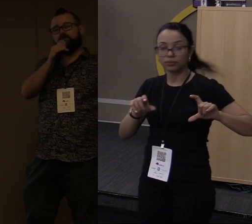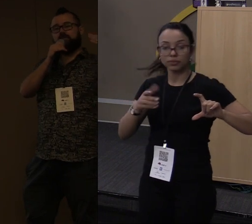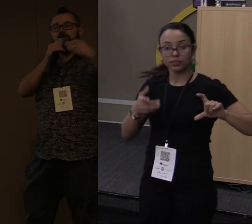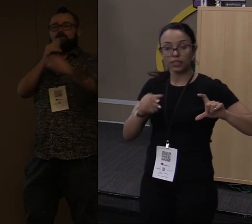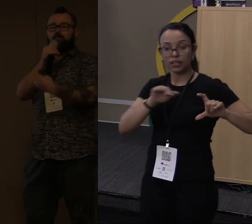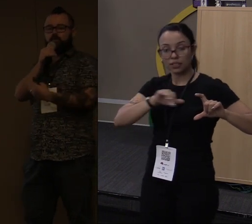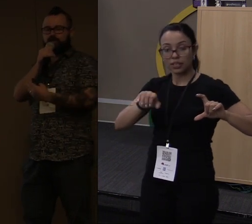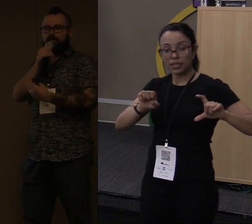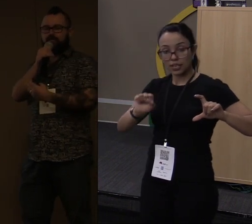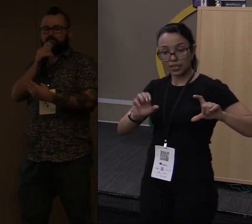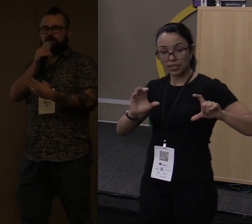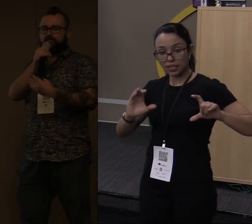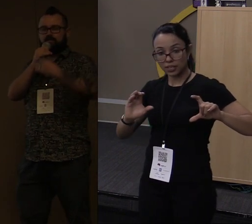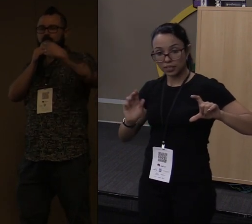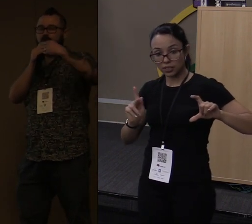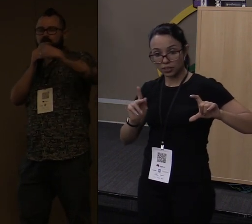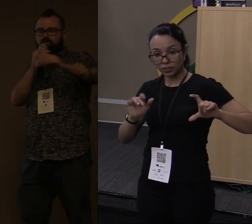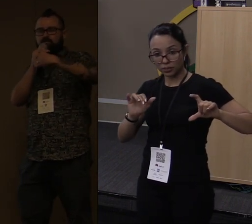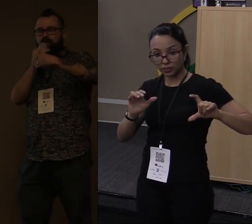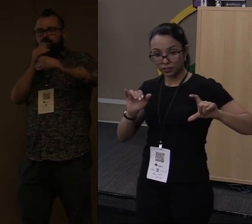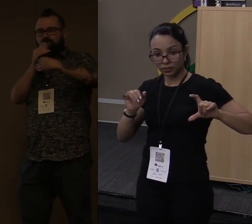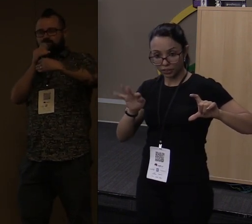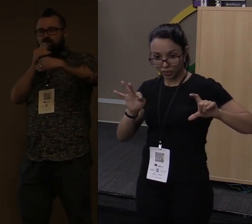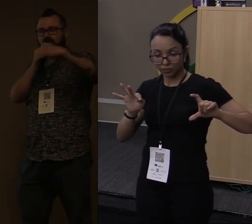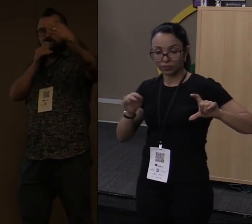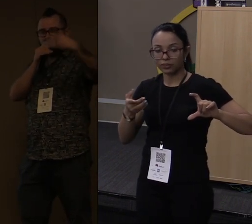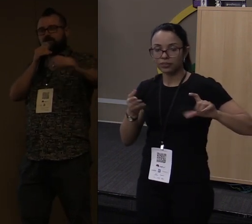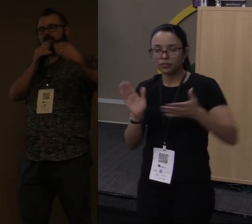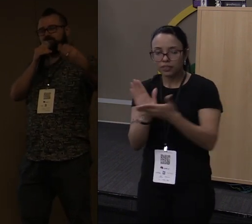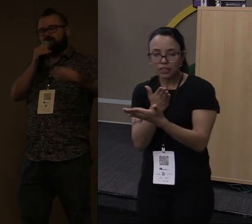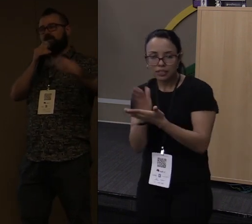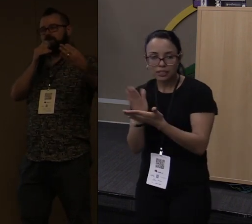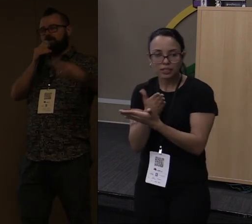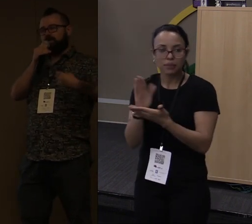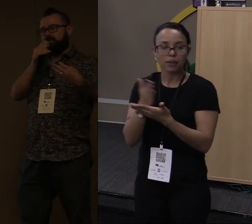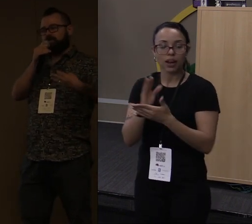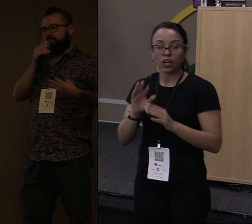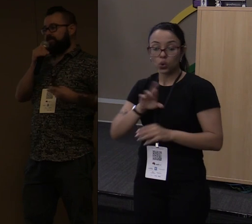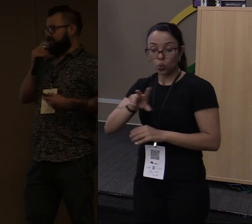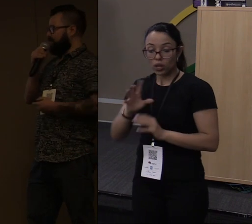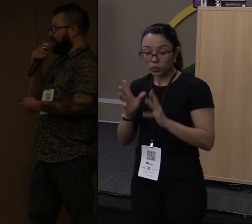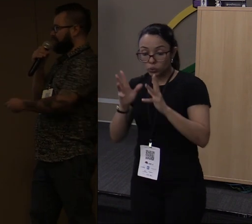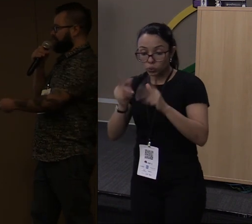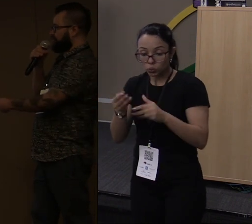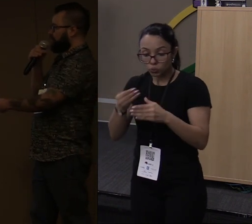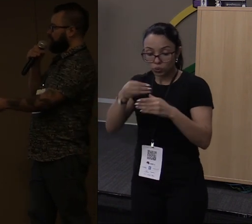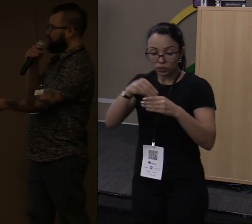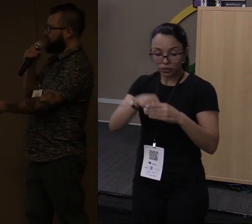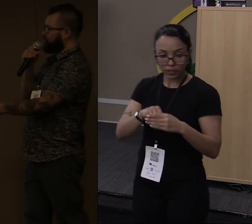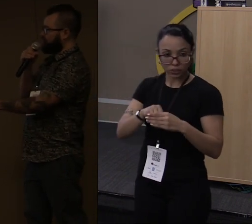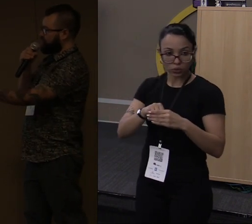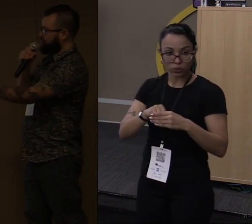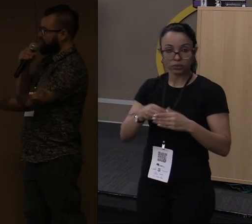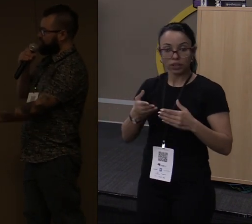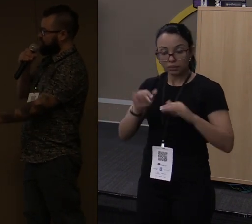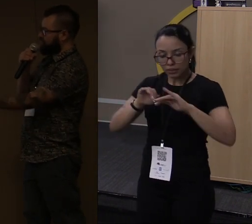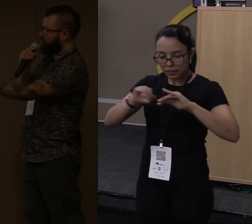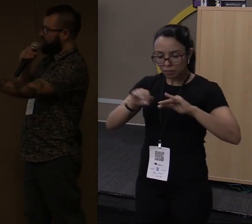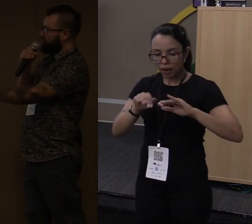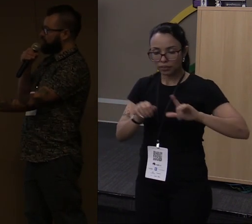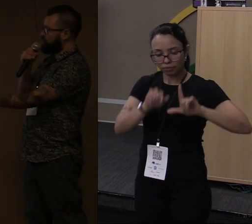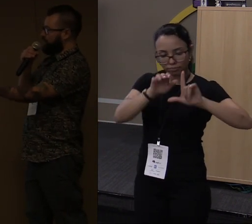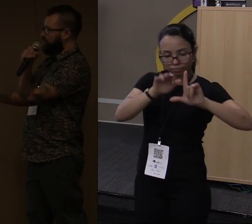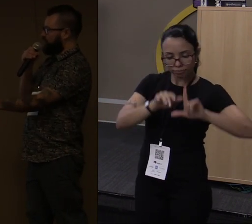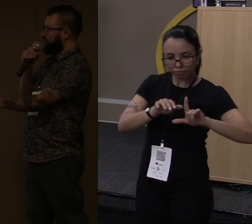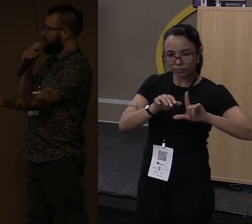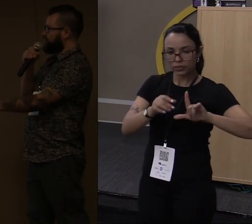dados e comportamento. Você não coloca tudo em uma coisa só. Você tem que definir em partes separadas. Então eu coloco minha estrutura de dados aqui,